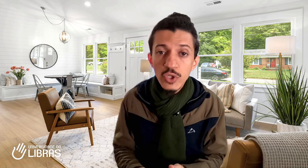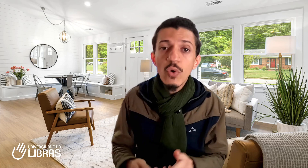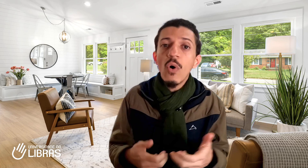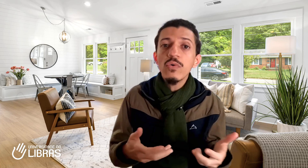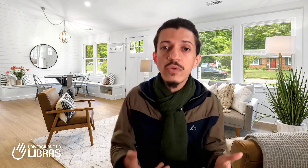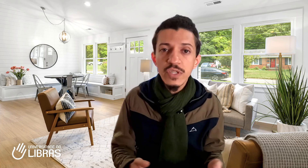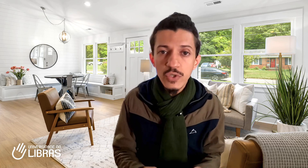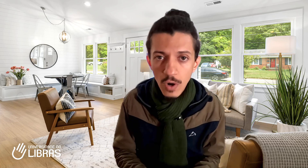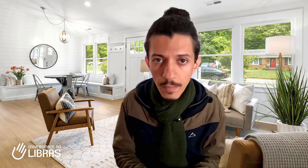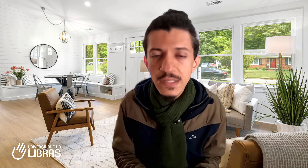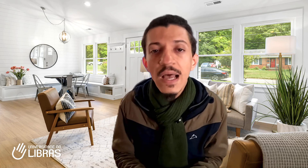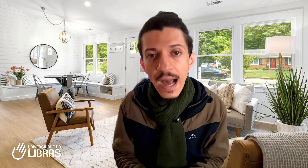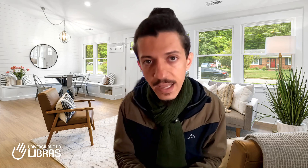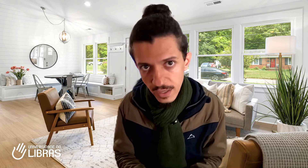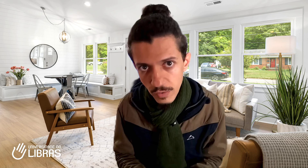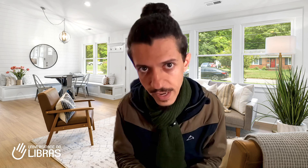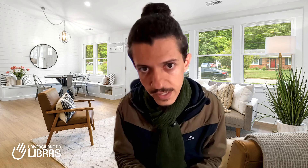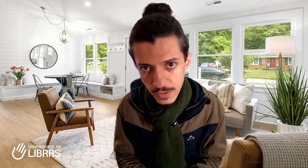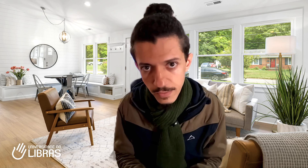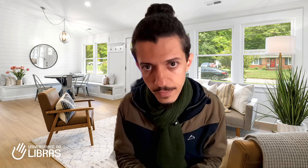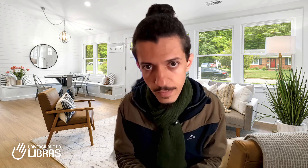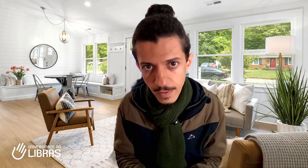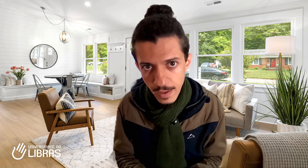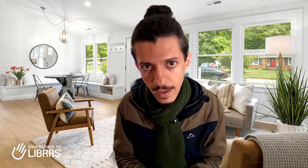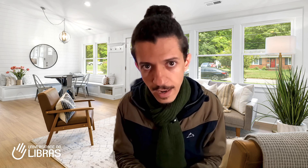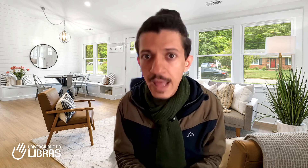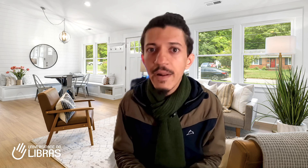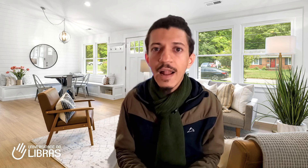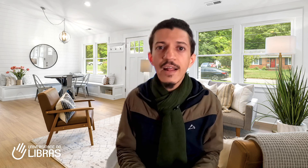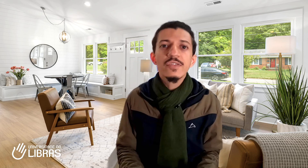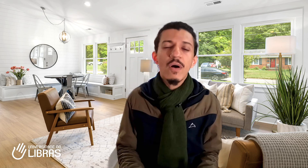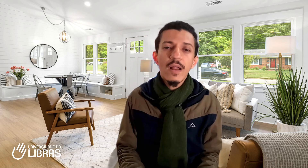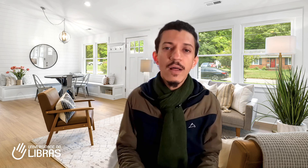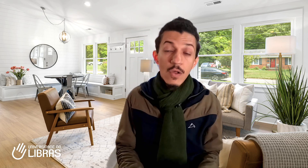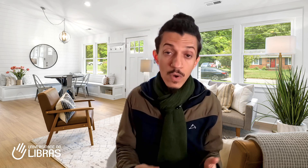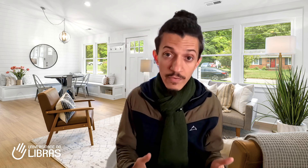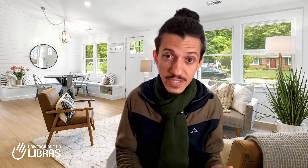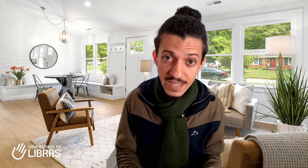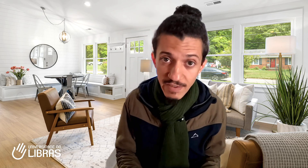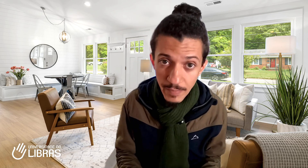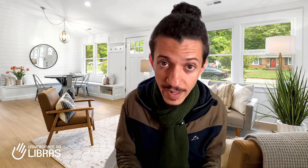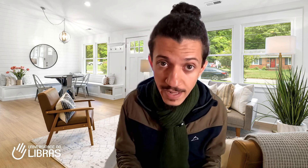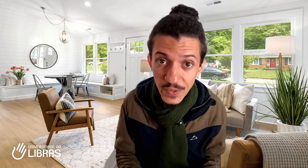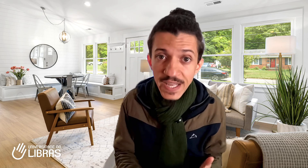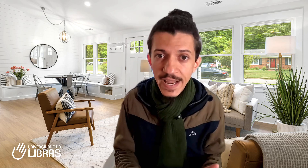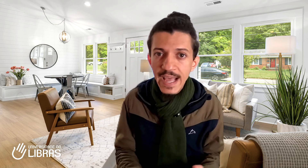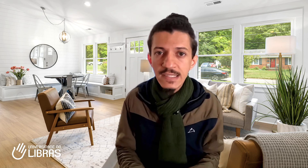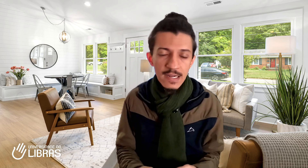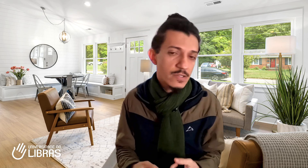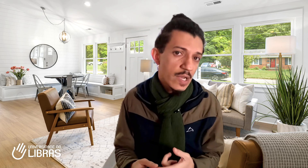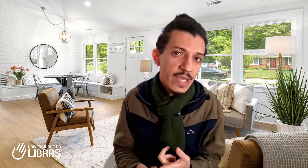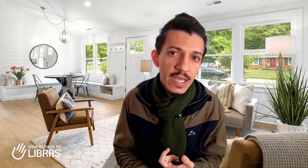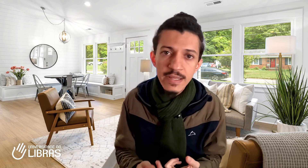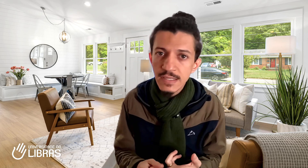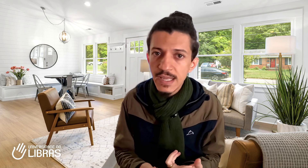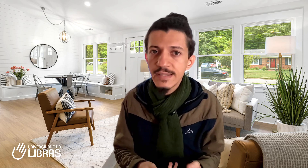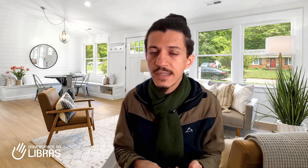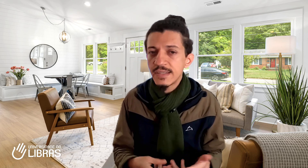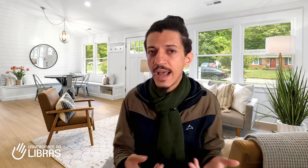outros idiomas aqui no Brasil. Lembra lá na escola, quando você estava aprendendo inglês, lá na sua quinta, sexta, sétima,